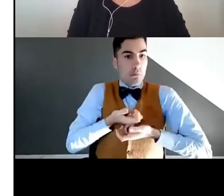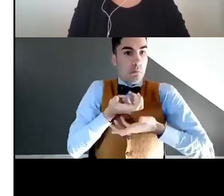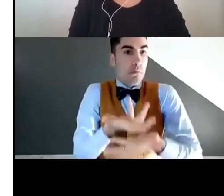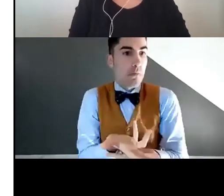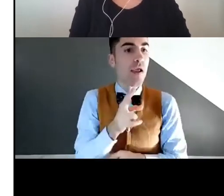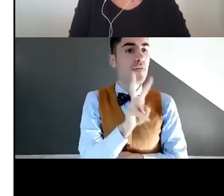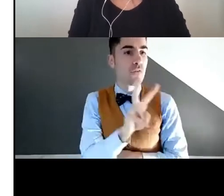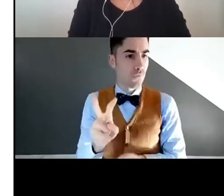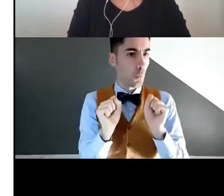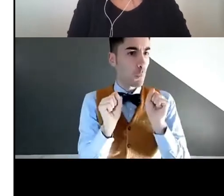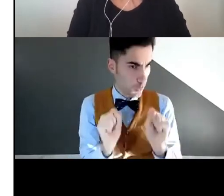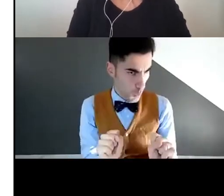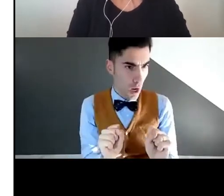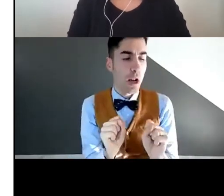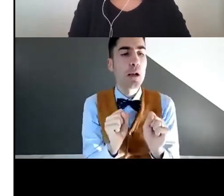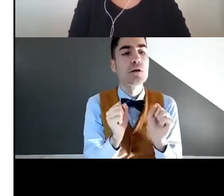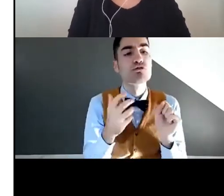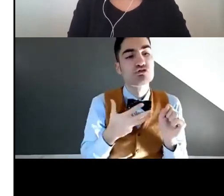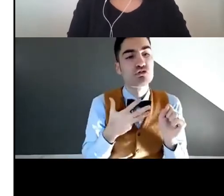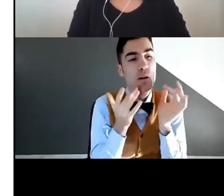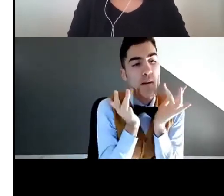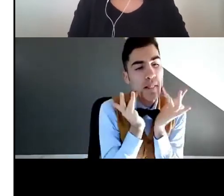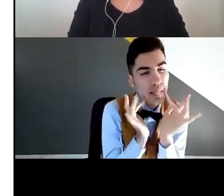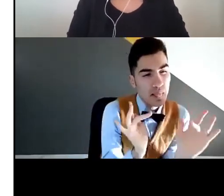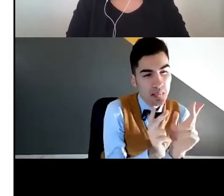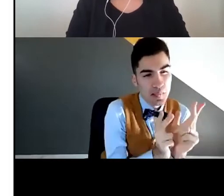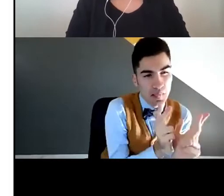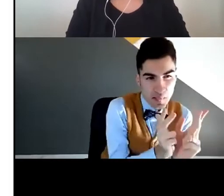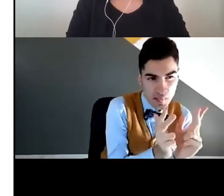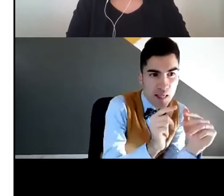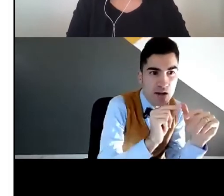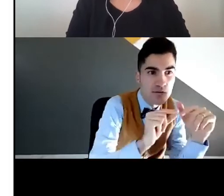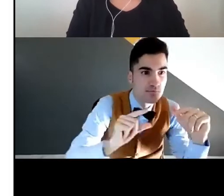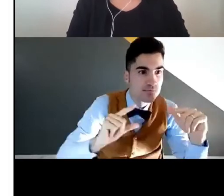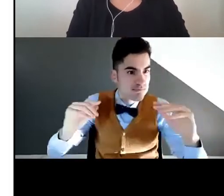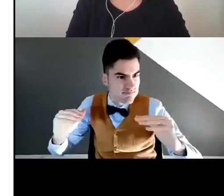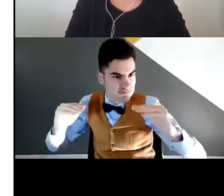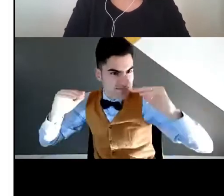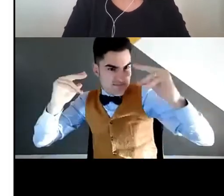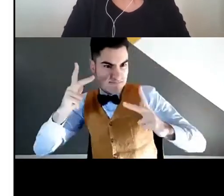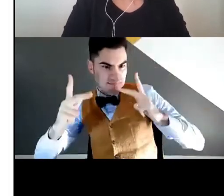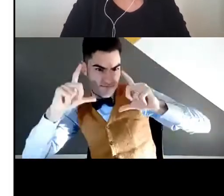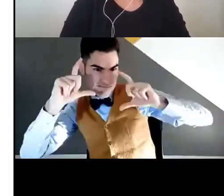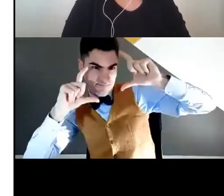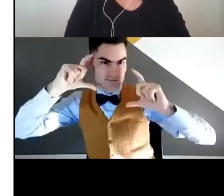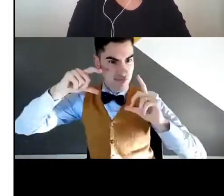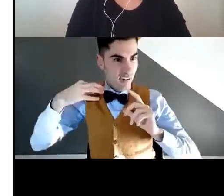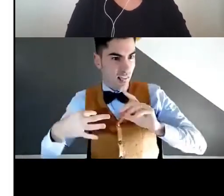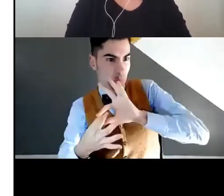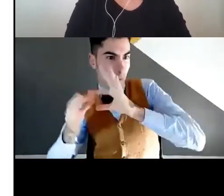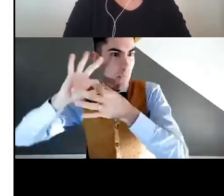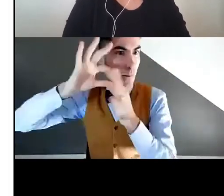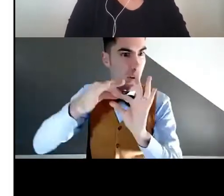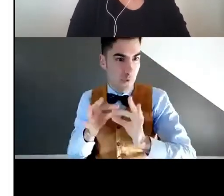Chi conosce almeno una lingua dei segni può esprimersi in visual vernacular, ma certo, c'è chi può fare delle